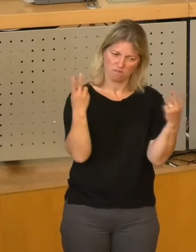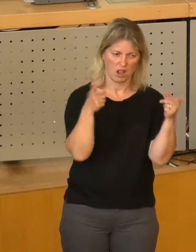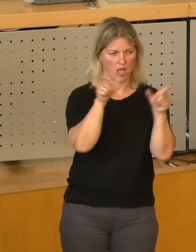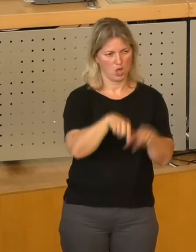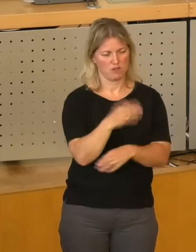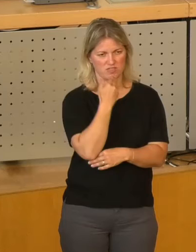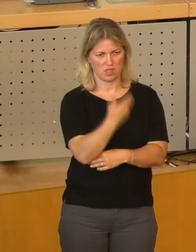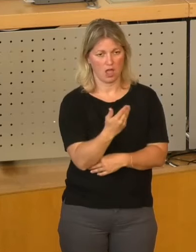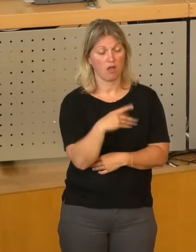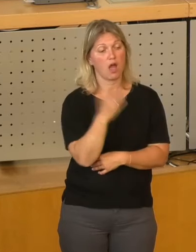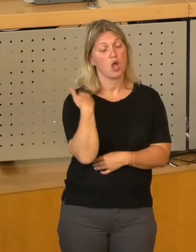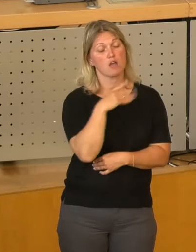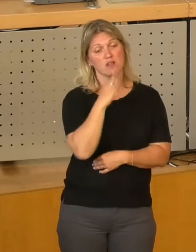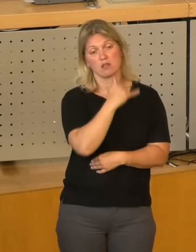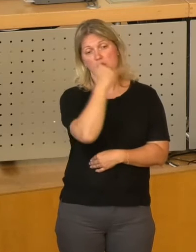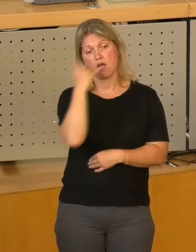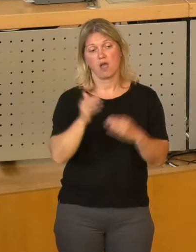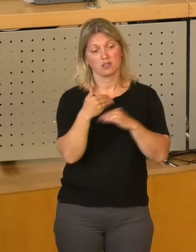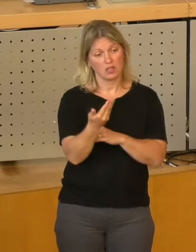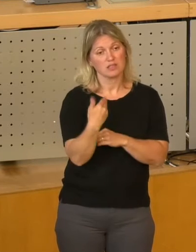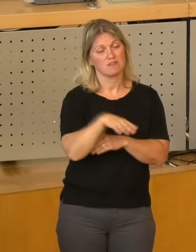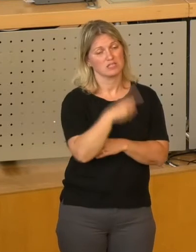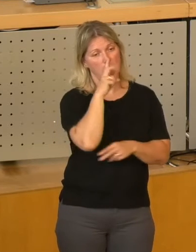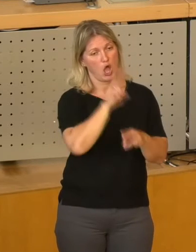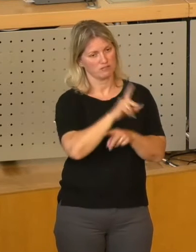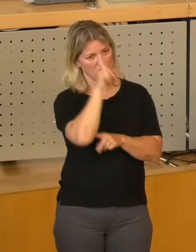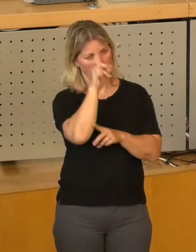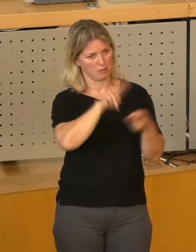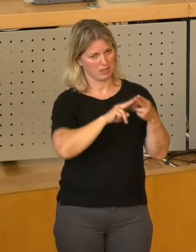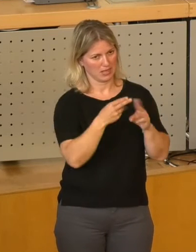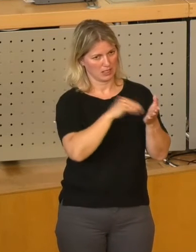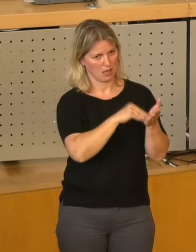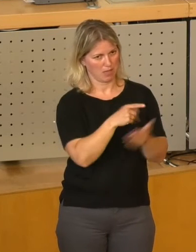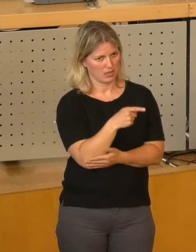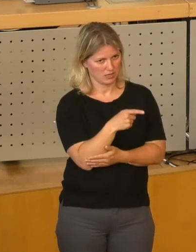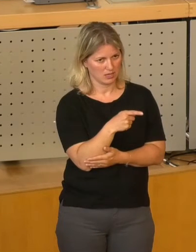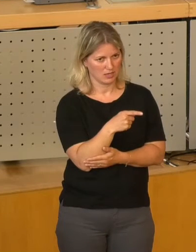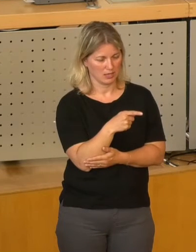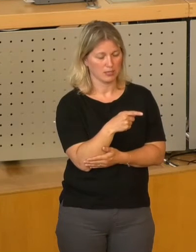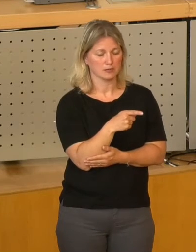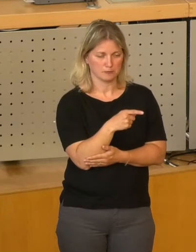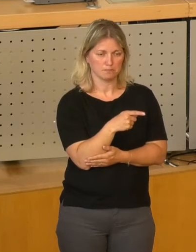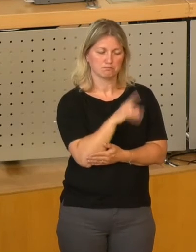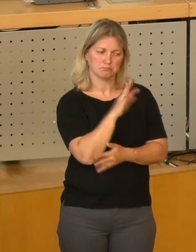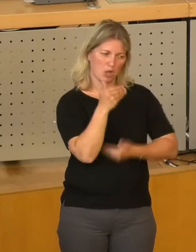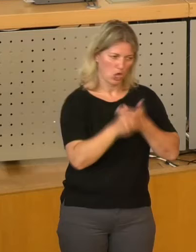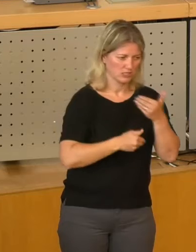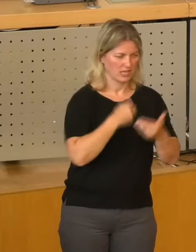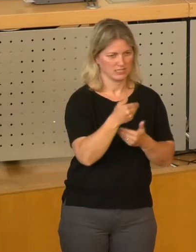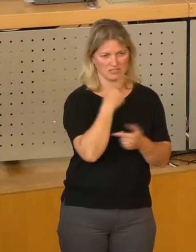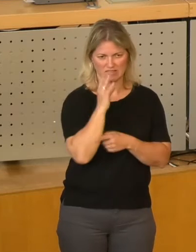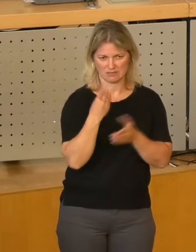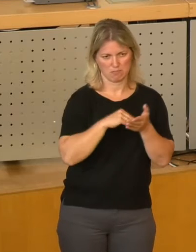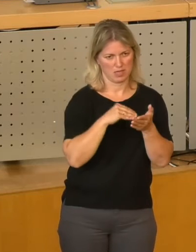aussprechen. Er war ja auch viele Jahre noch später als Aufsichtsratsmitglied in den entsprechenden Gremien zugange und hat diesen Prozess begleitet.